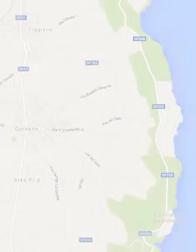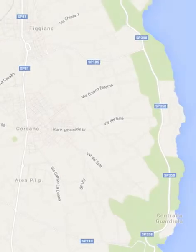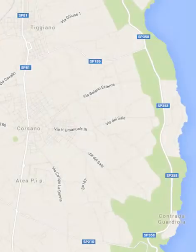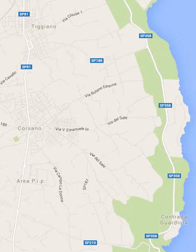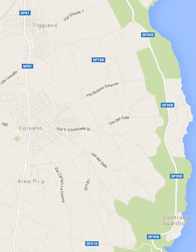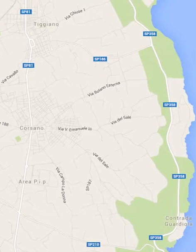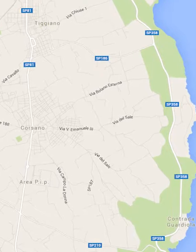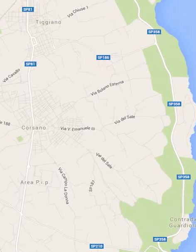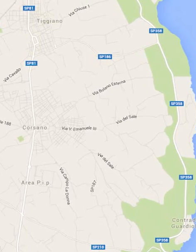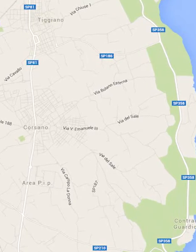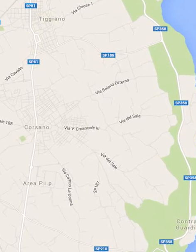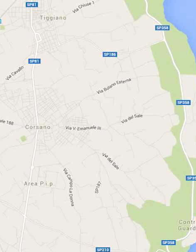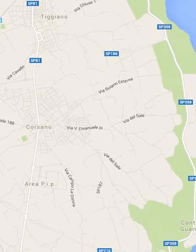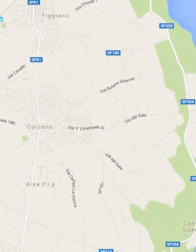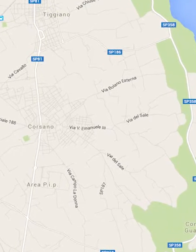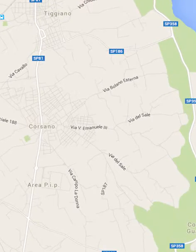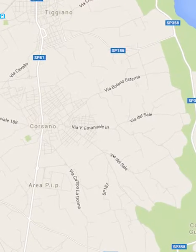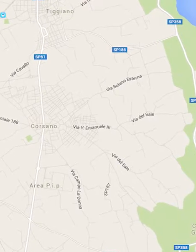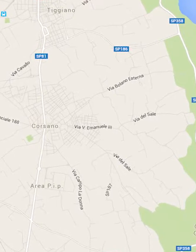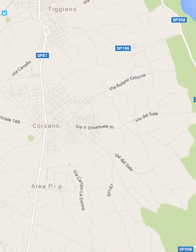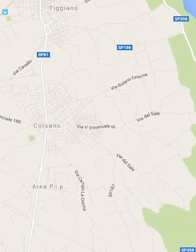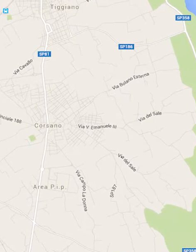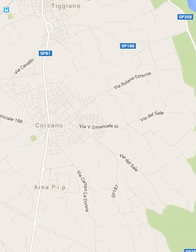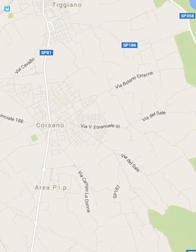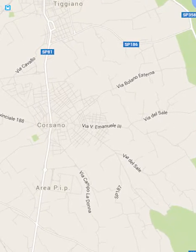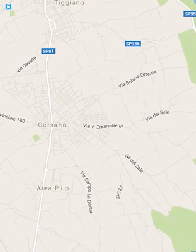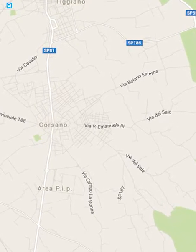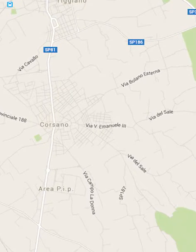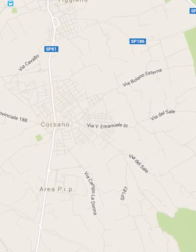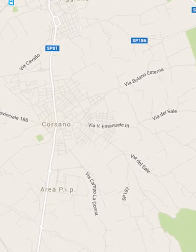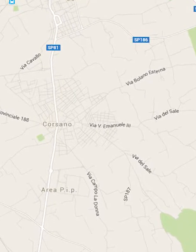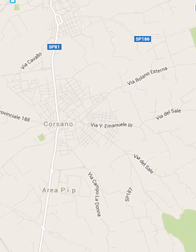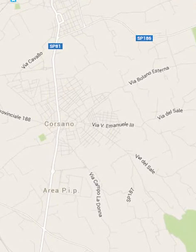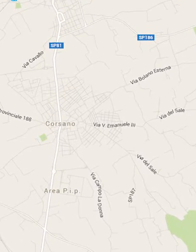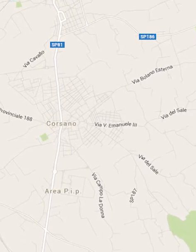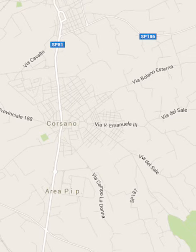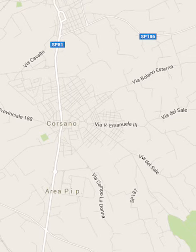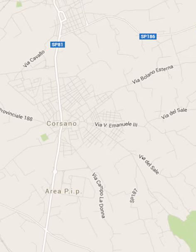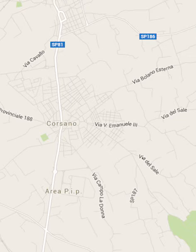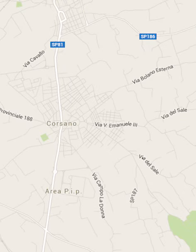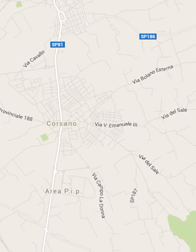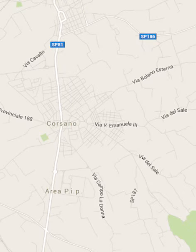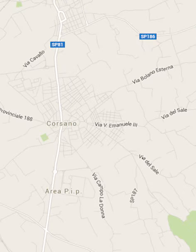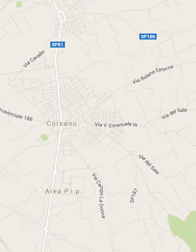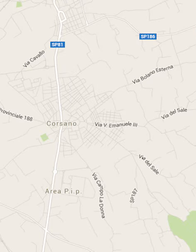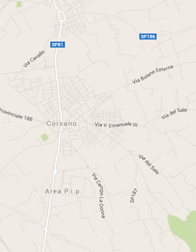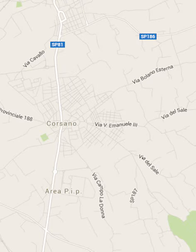L'insediamento rupestre di Macurano si trova ad Alessano e si raggiunge seguendo la strada provinciale per Novaglie.